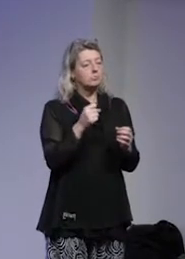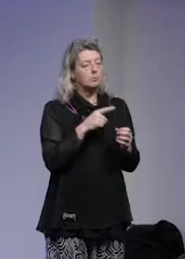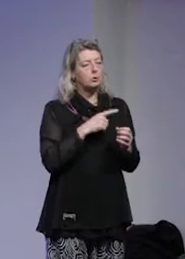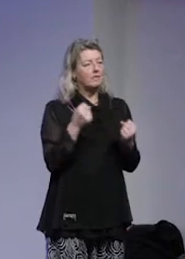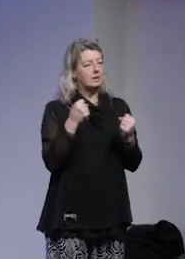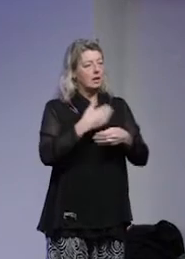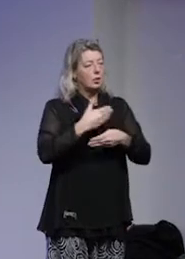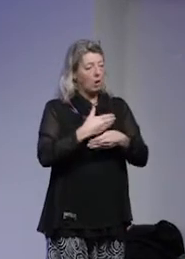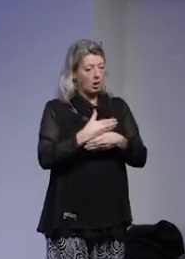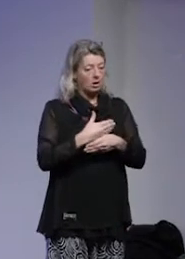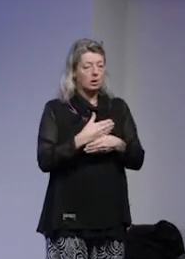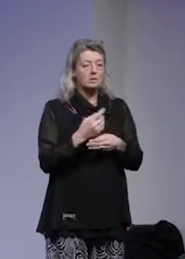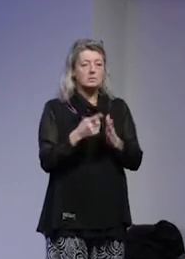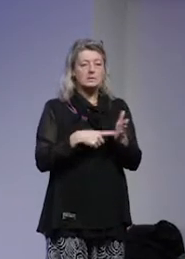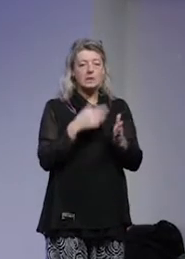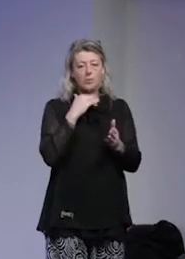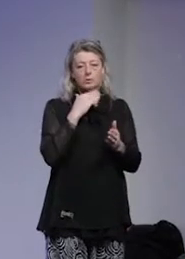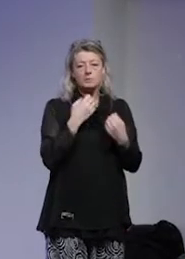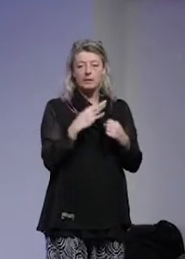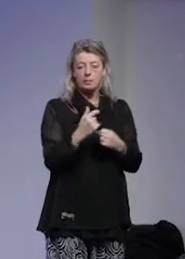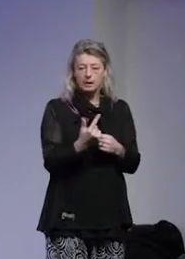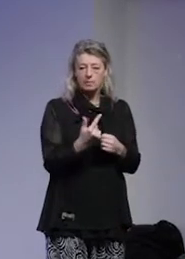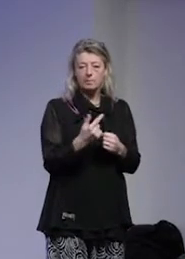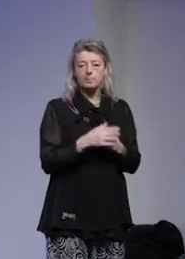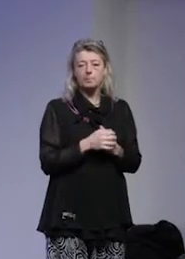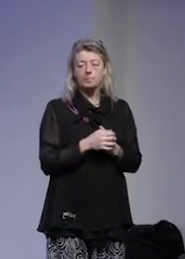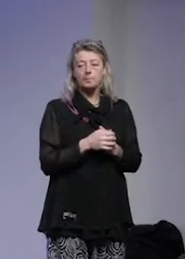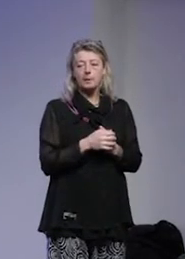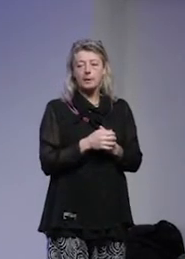fylla framförallt när det gäller den ungdomsverksamhet det bedriver.